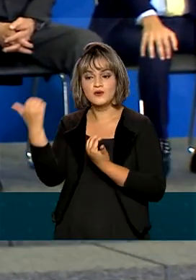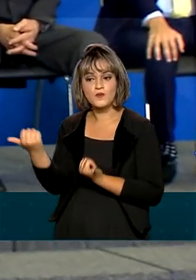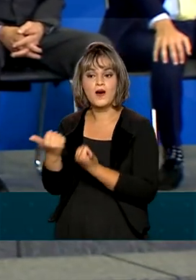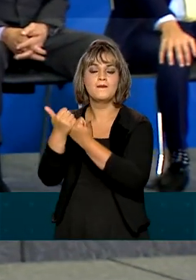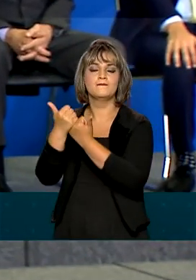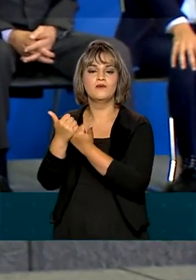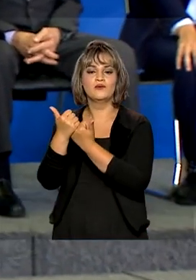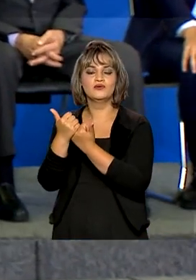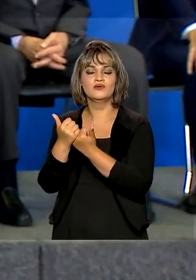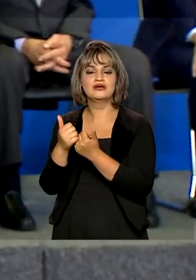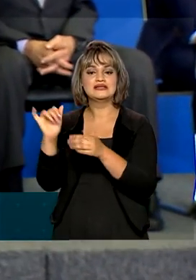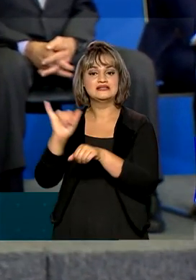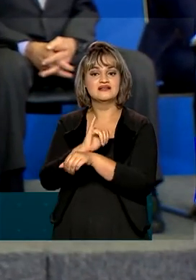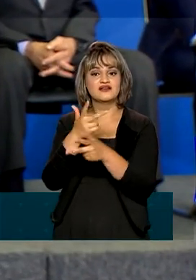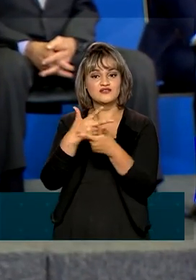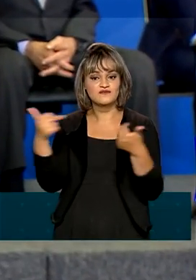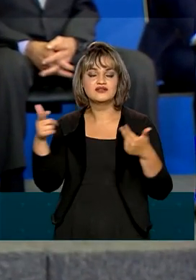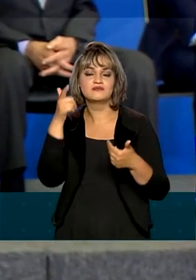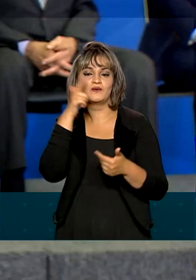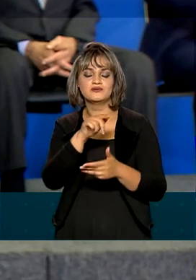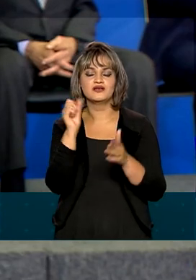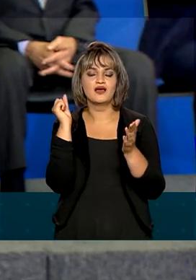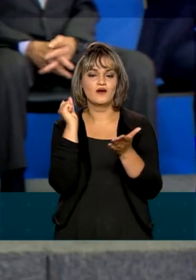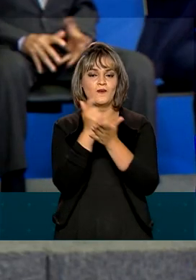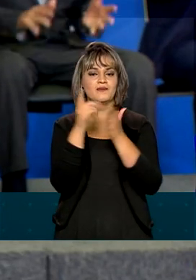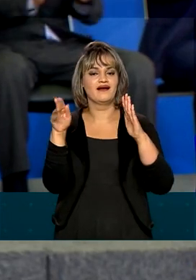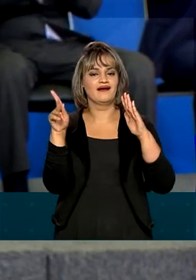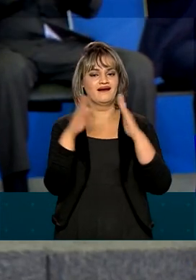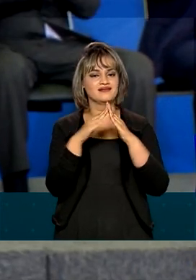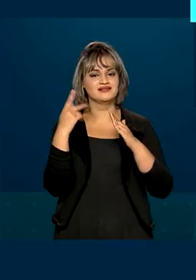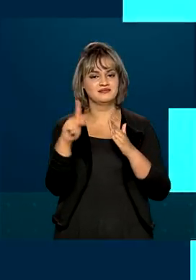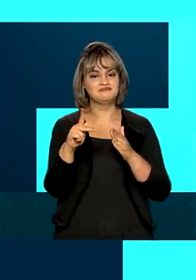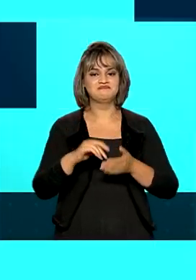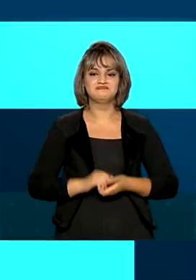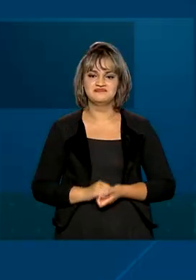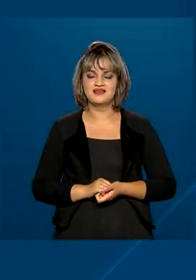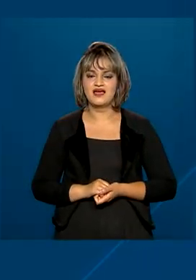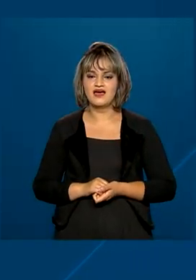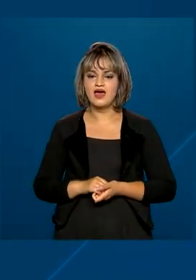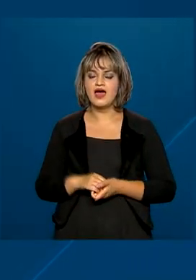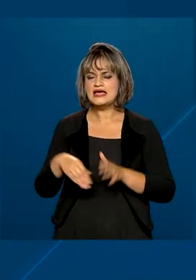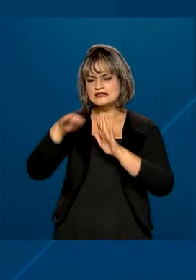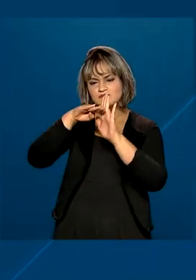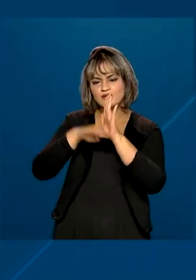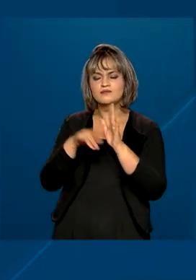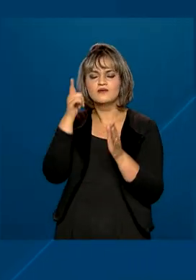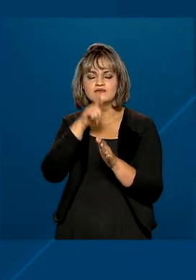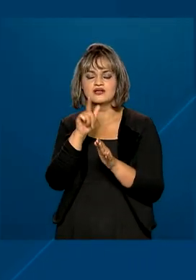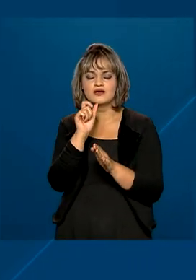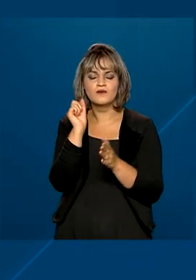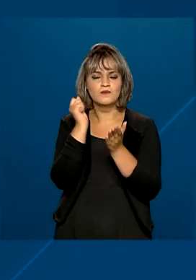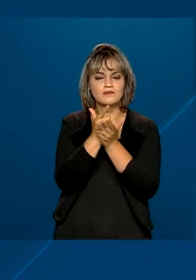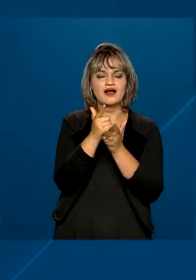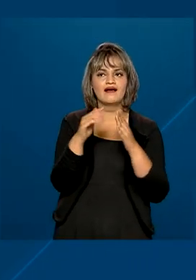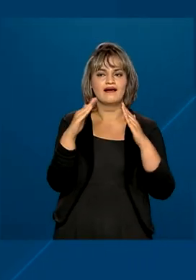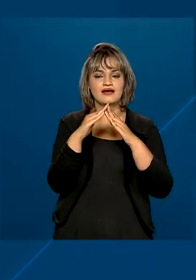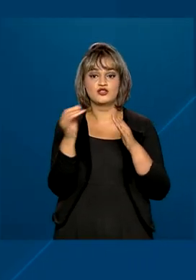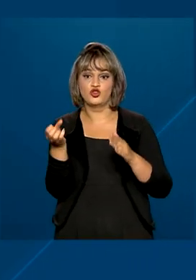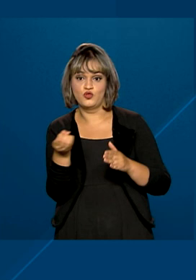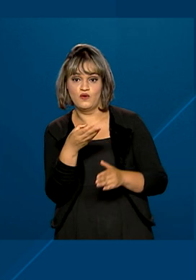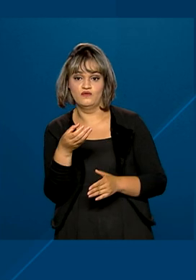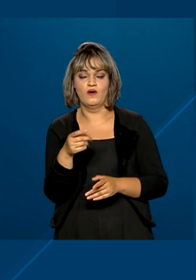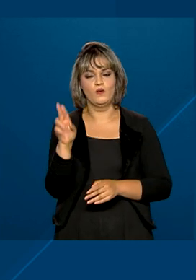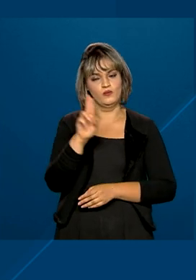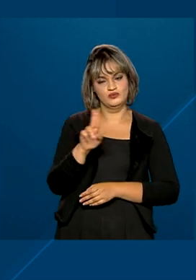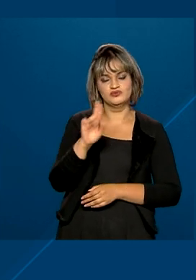subsídios e condições especiais para a compra da casa própria. O programa permite o financiamento de imóveis novos ou usados